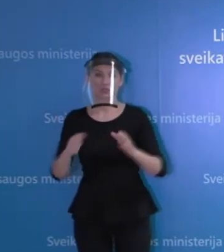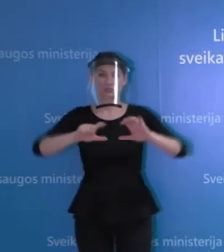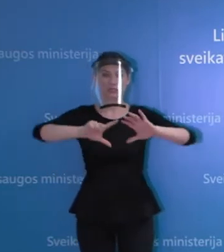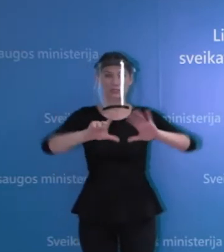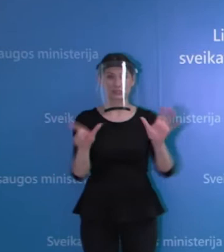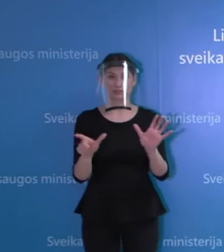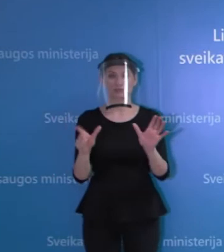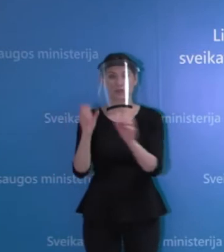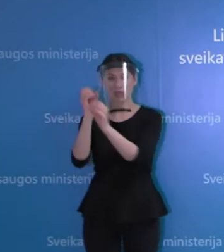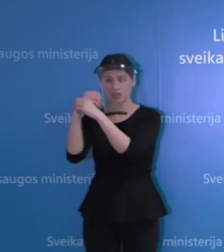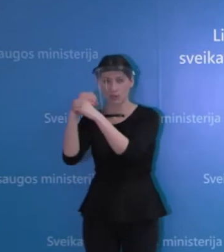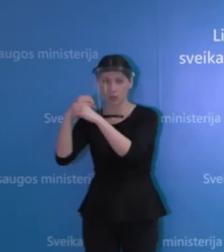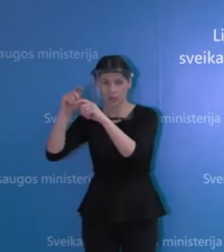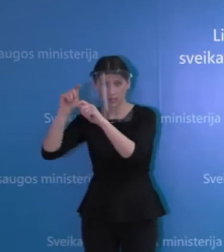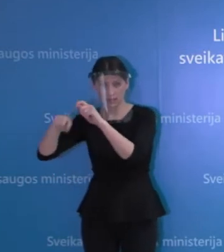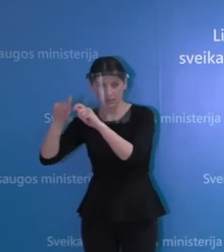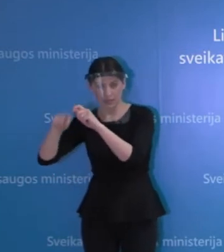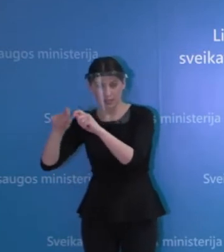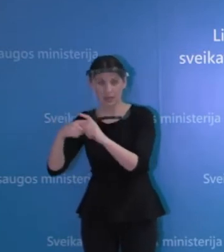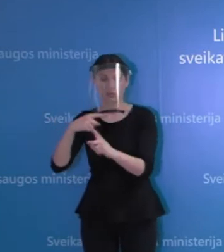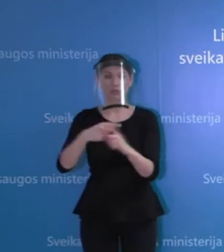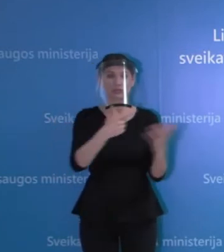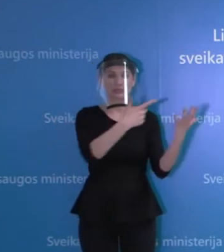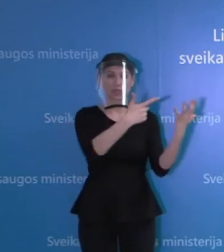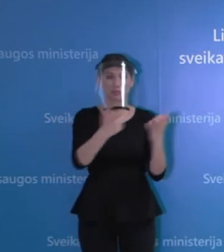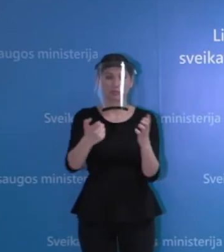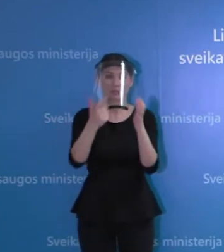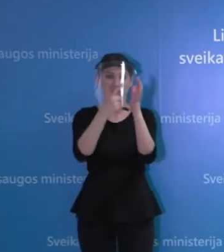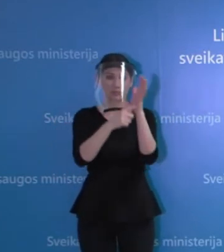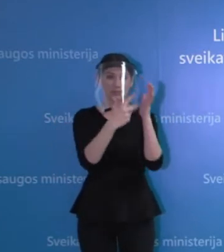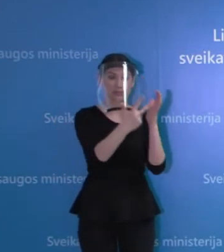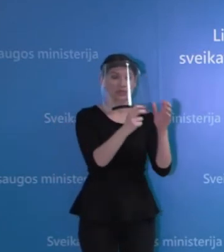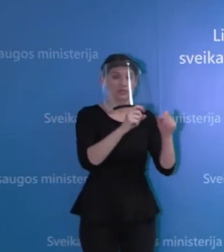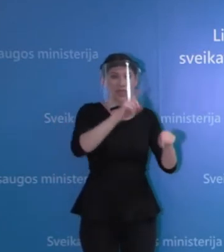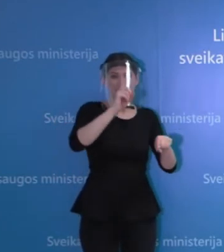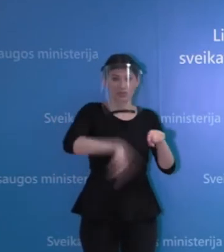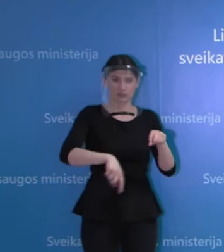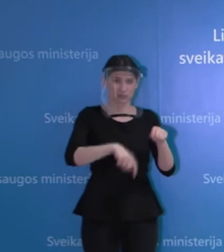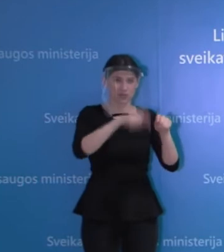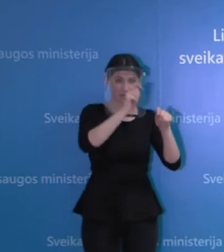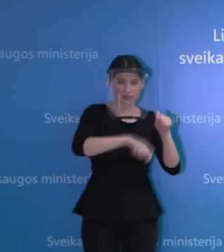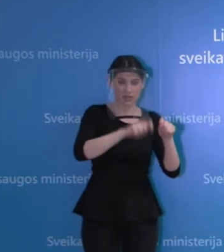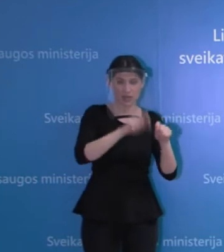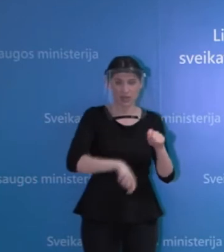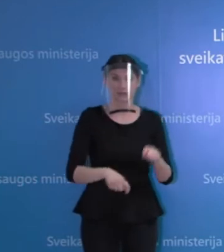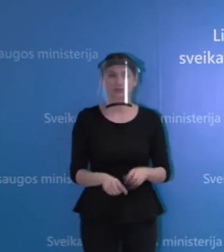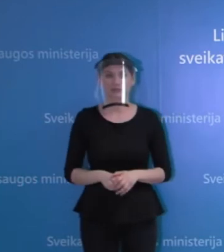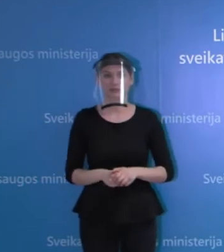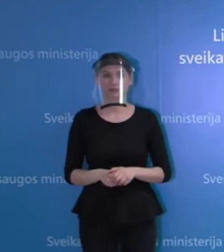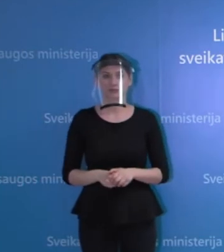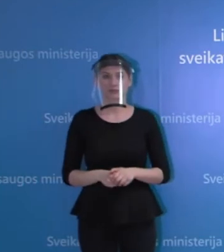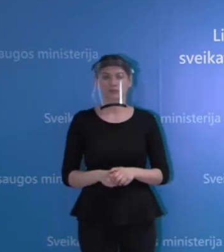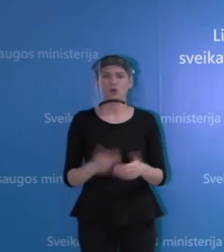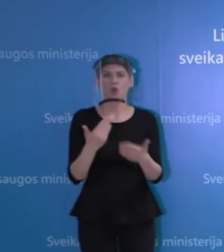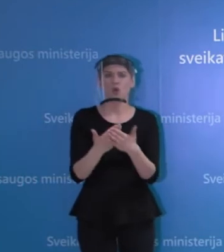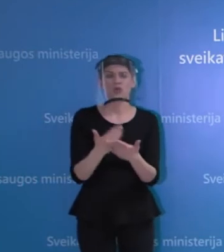tie laboratoriniai testai ir 773 ekspres testai, tai skaičiai skiriasi matyti